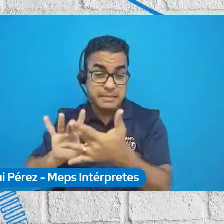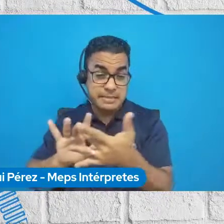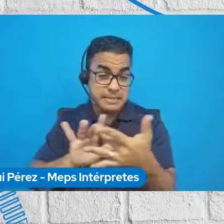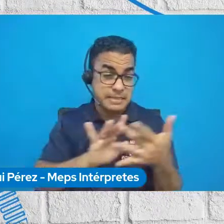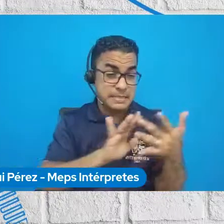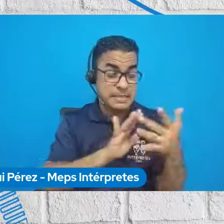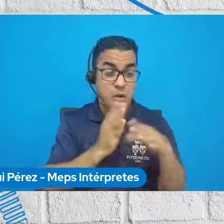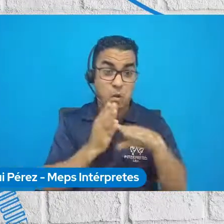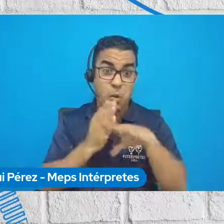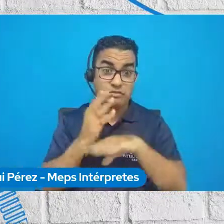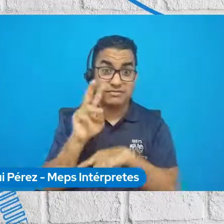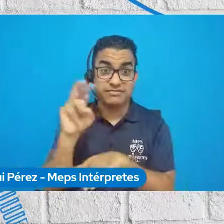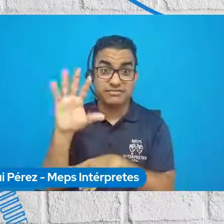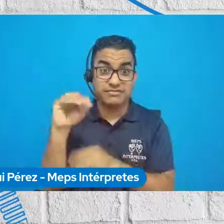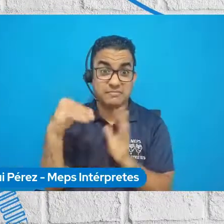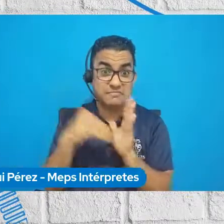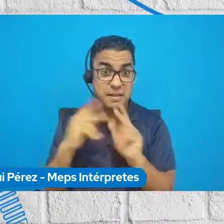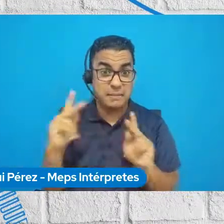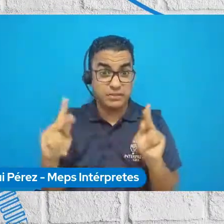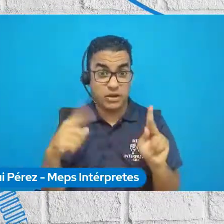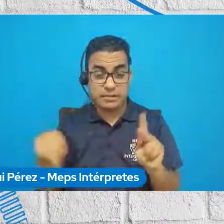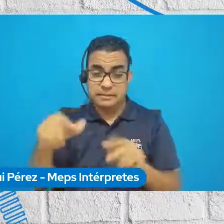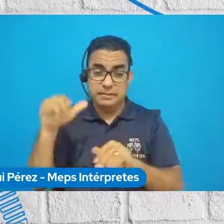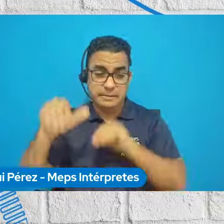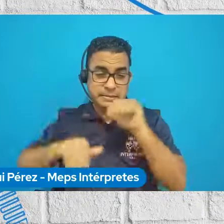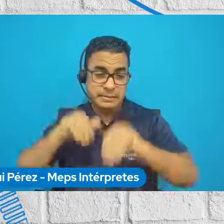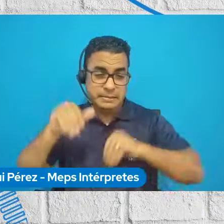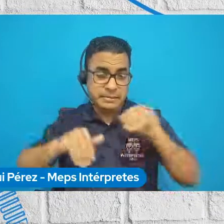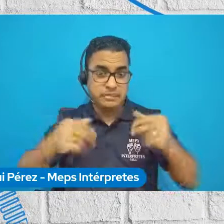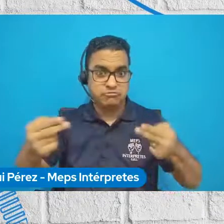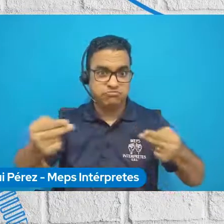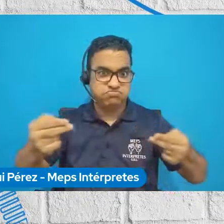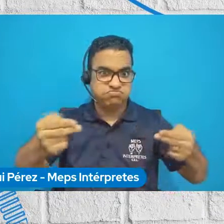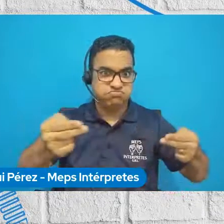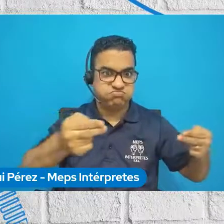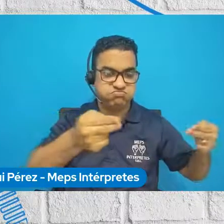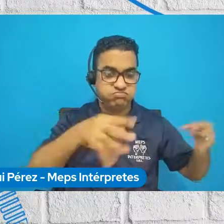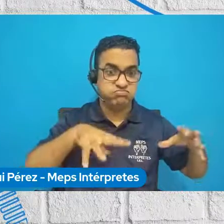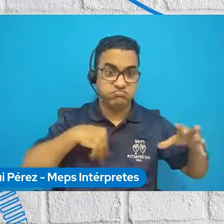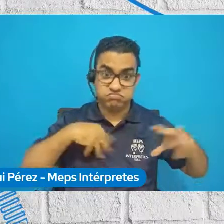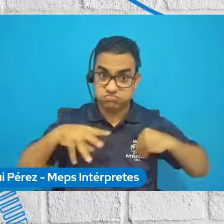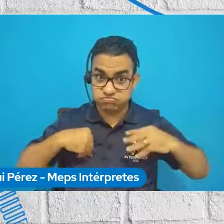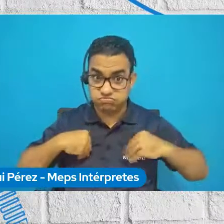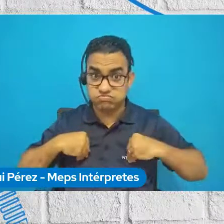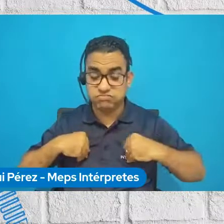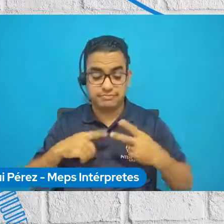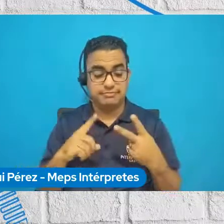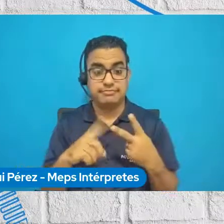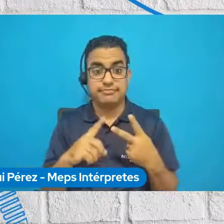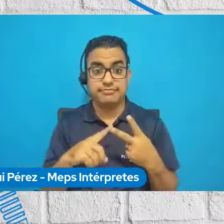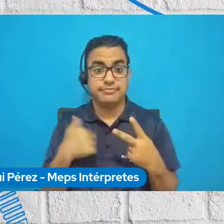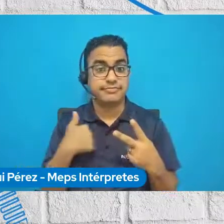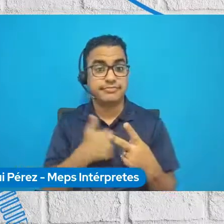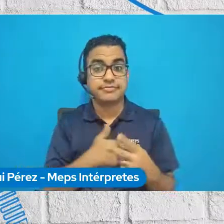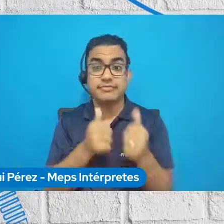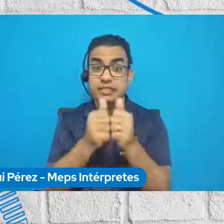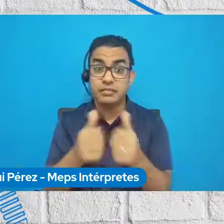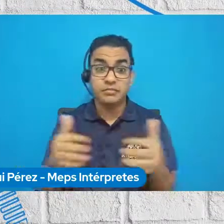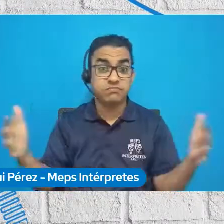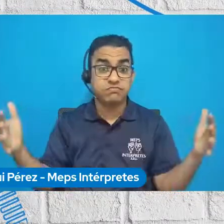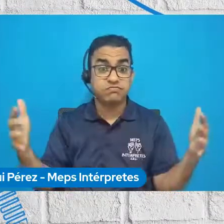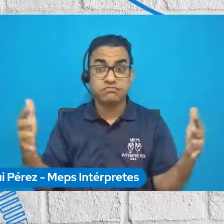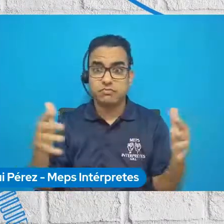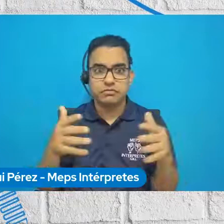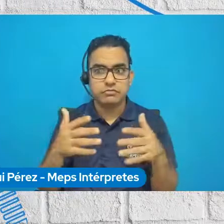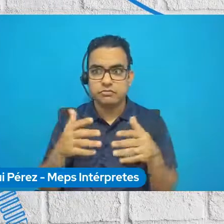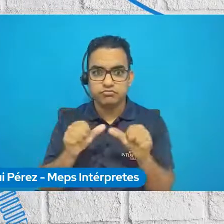mil en las diferentes actividades e iniciativas. El otro fue el grupo de voluntarios que llegamos a tener activos, fueron más de 10 mil